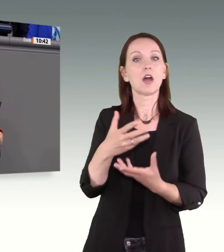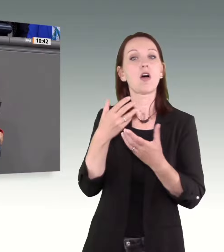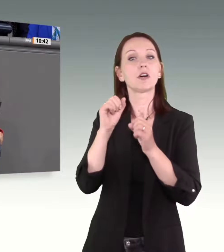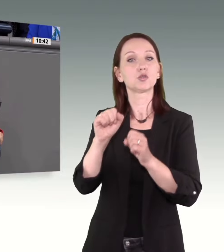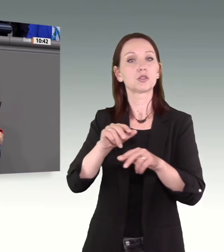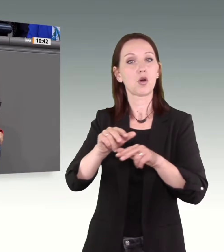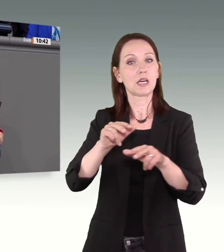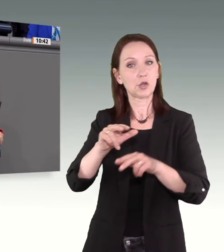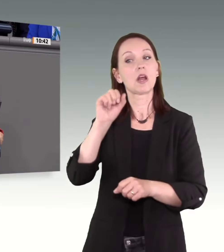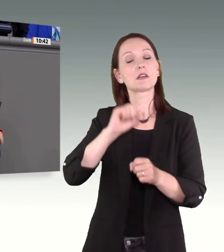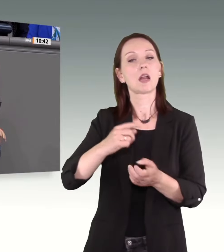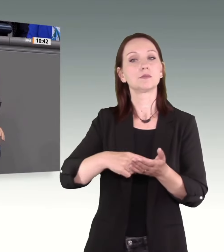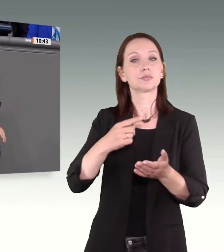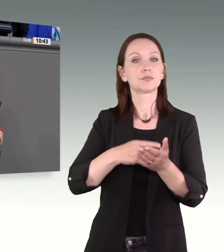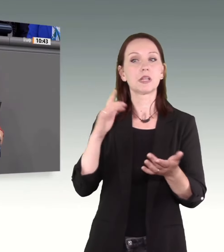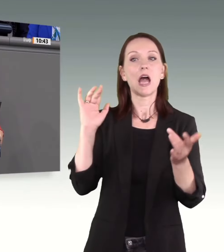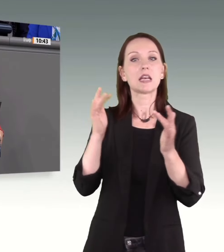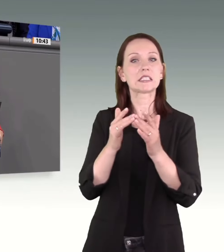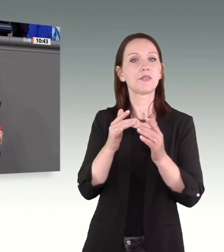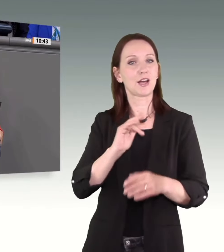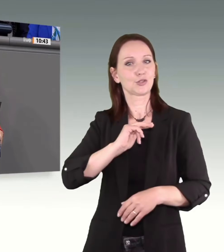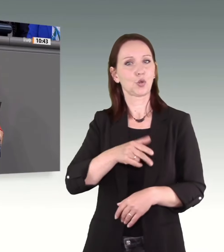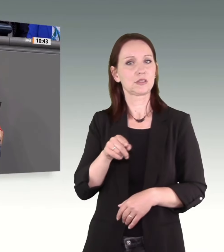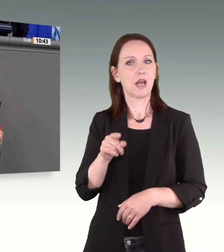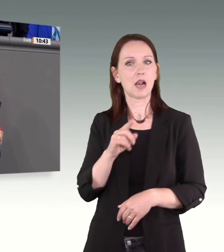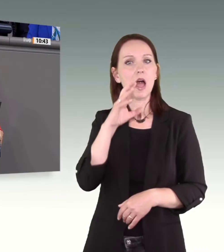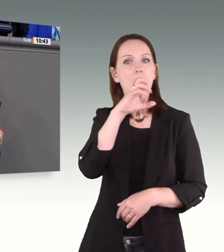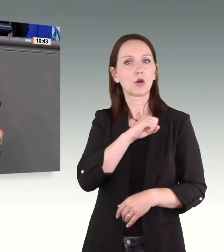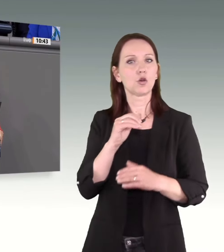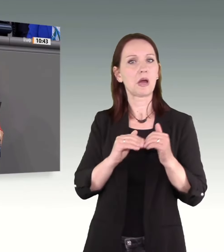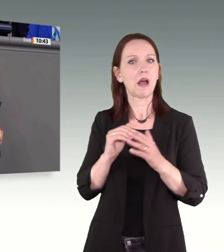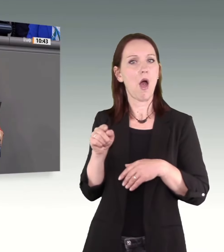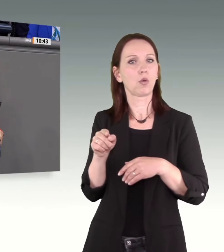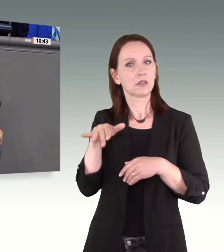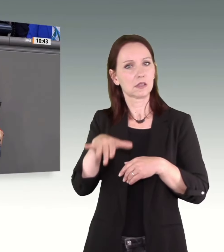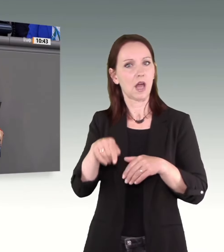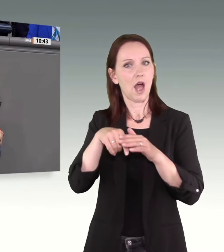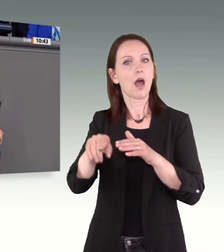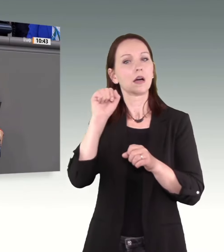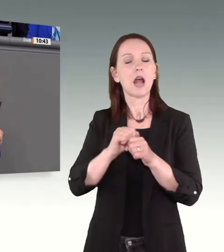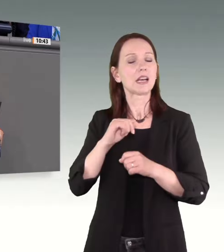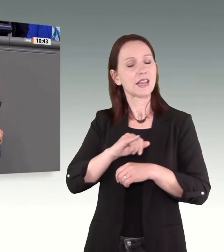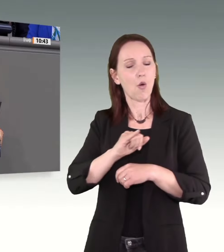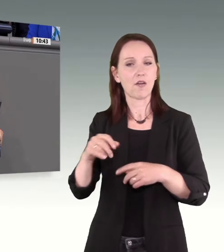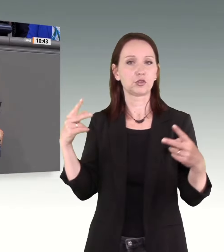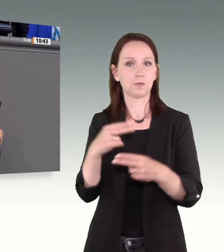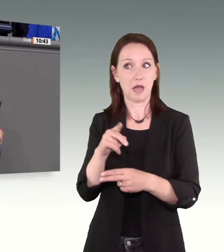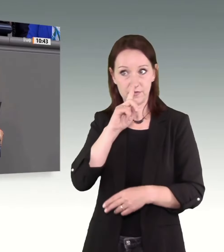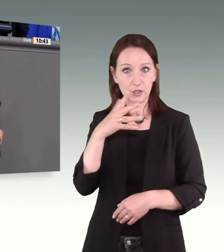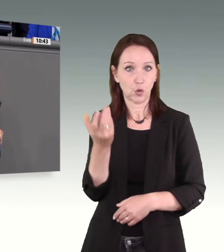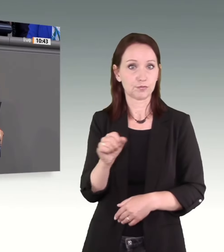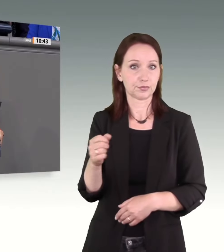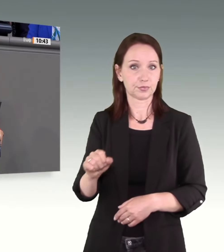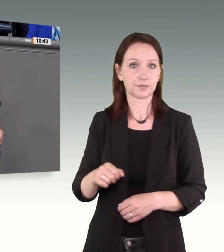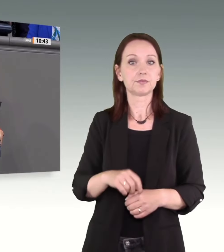sozialen Netzwerken erreichen können, wenn mit diesen rechtswidrigen Taten begangen werden. Auch bildbasierte Gewalt wie Deepfakes